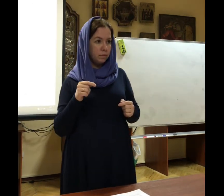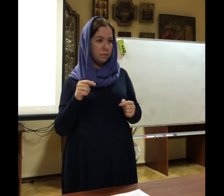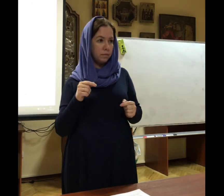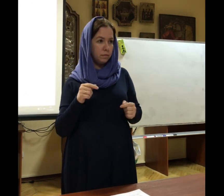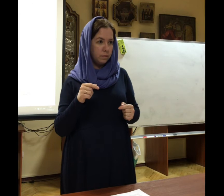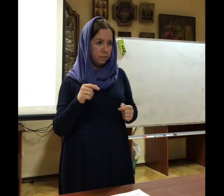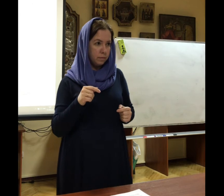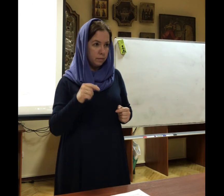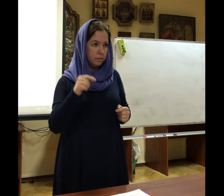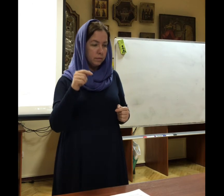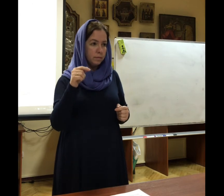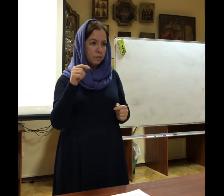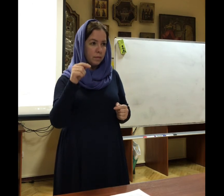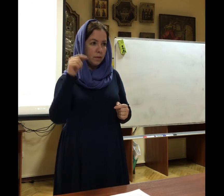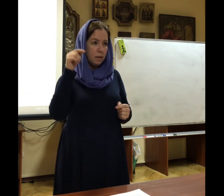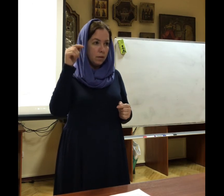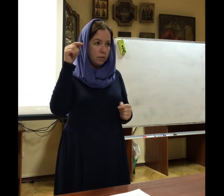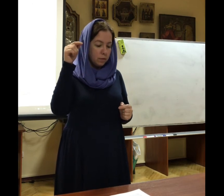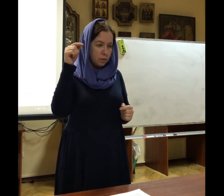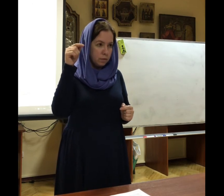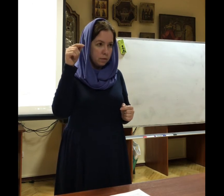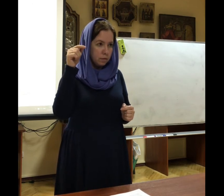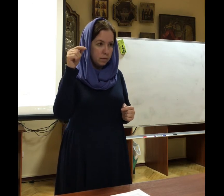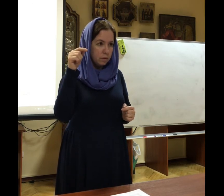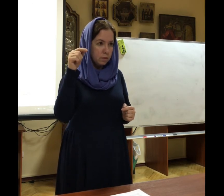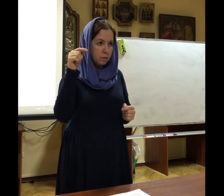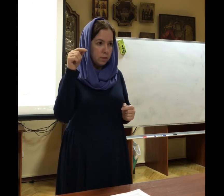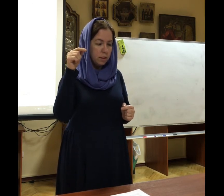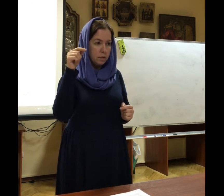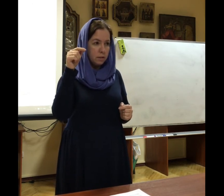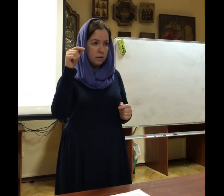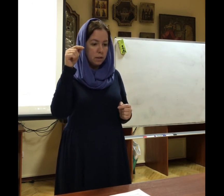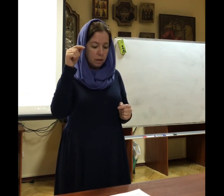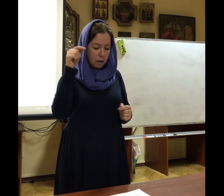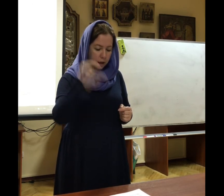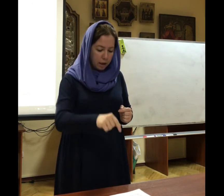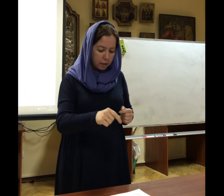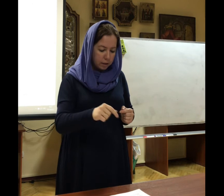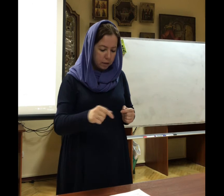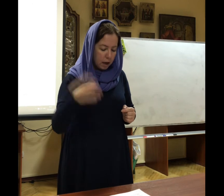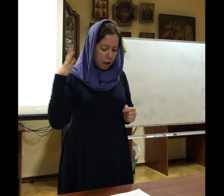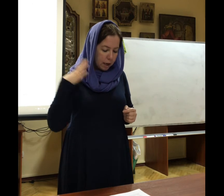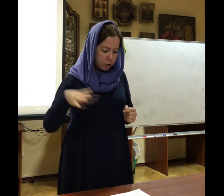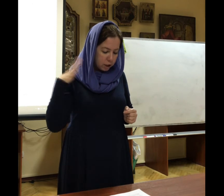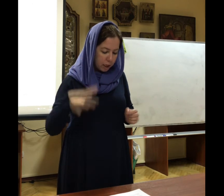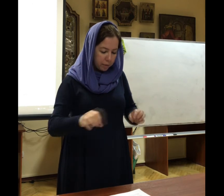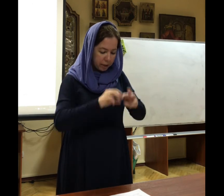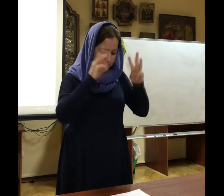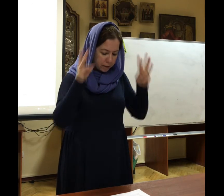Главный день с праздником. Себе и на себя. Есть. Этот ожидаемый и